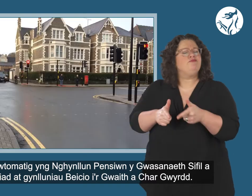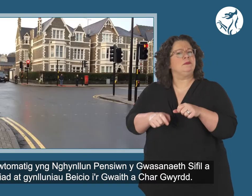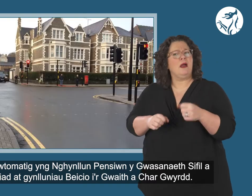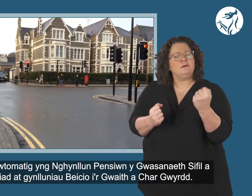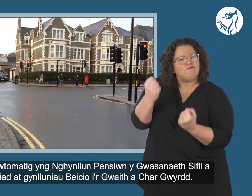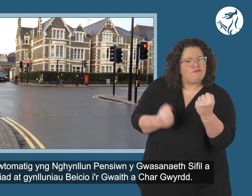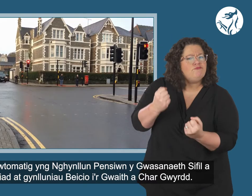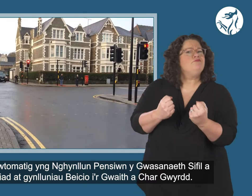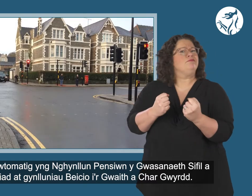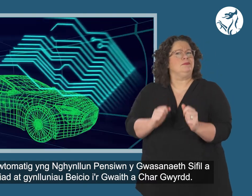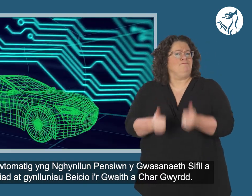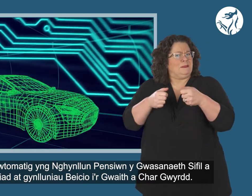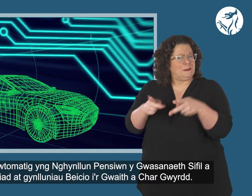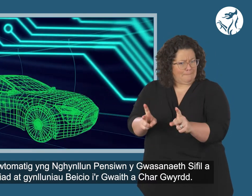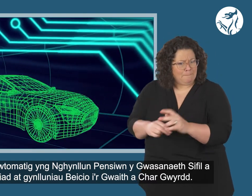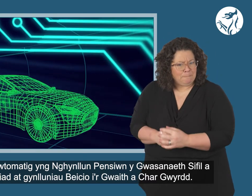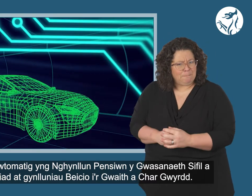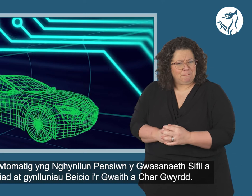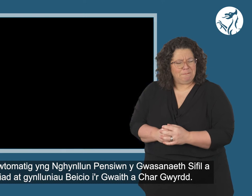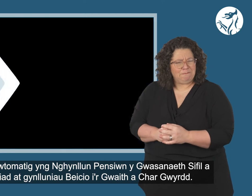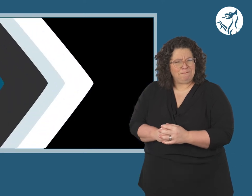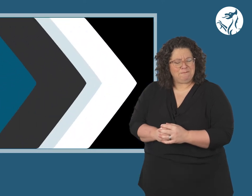genllunia beiciw'r gwaith a chargwyrdd.